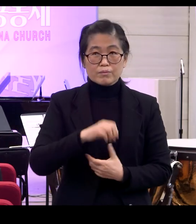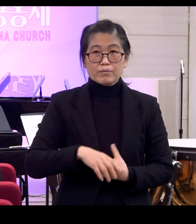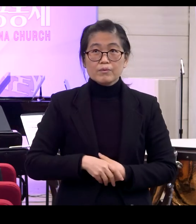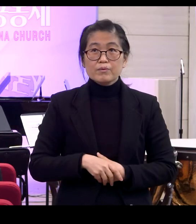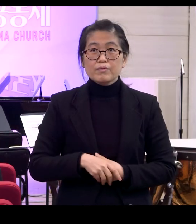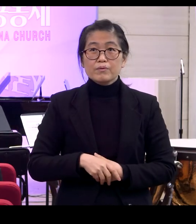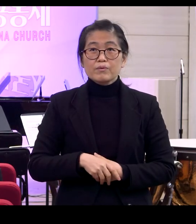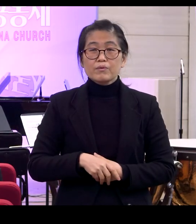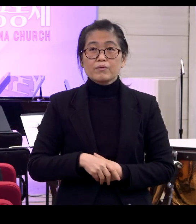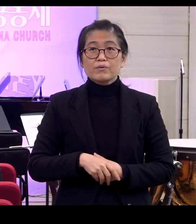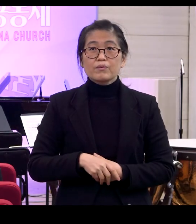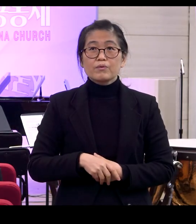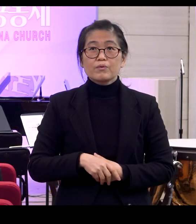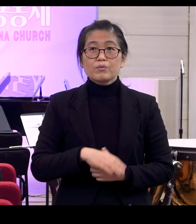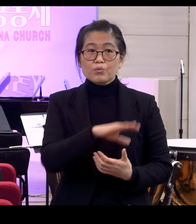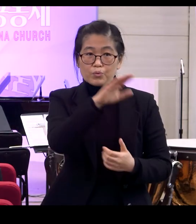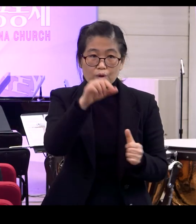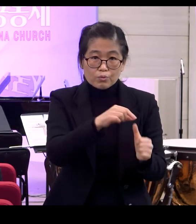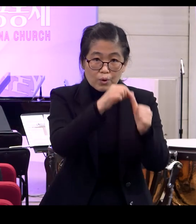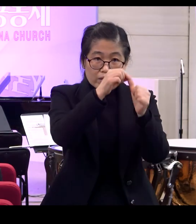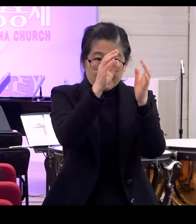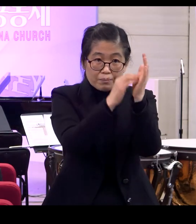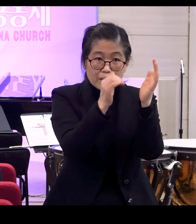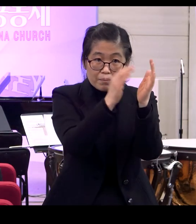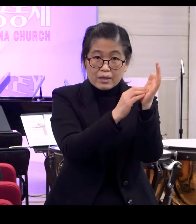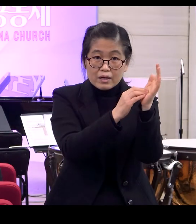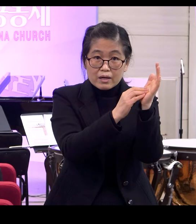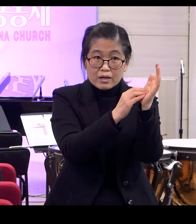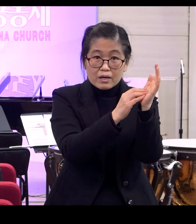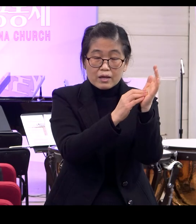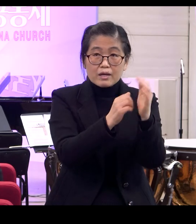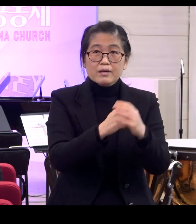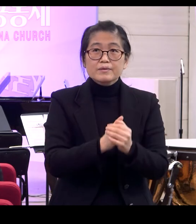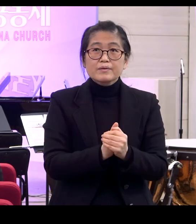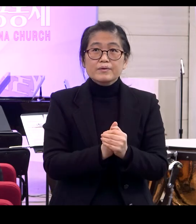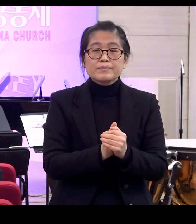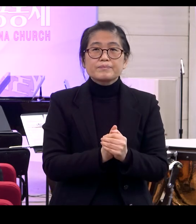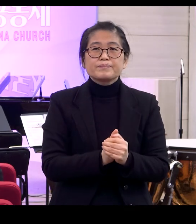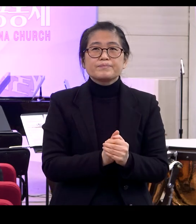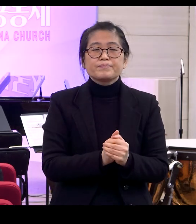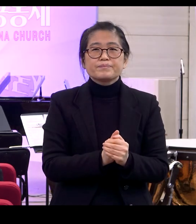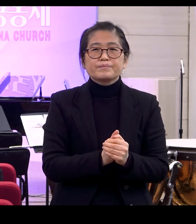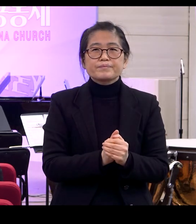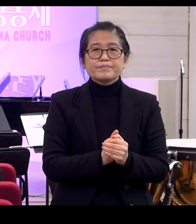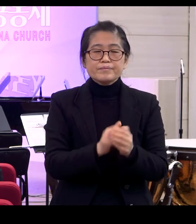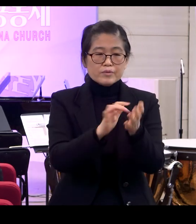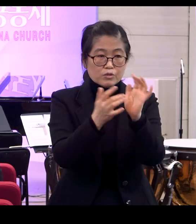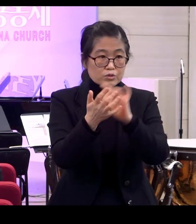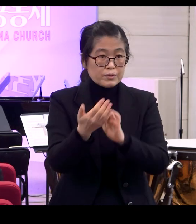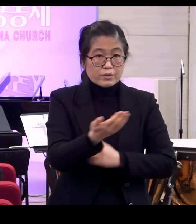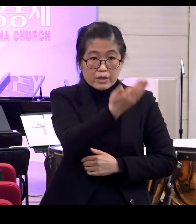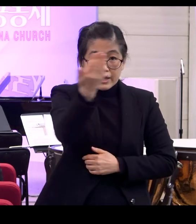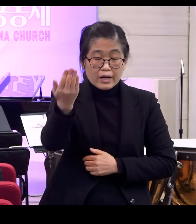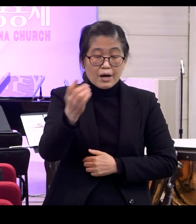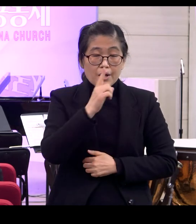이게 우리의 구원의 비밀이에요 바로 그래서 예수님이 너희가 내 만에 고하면